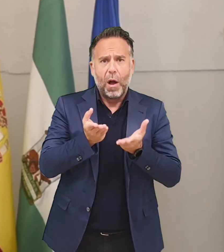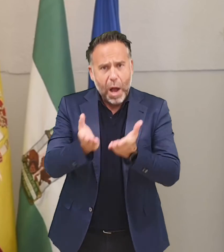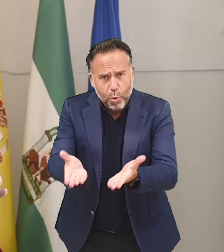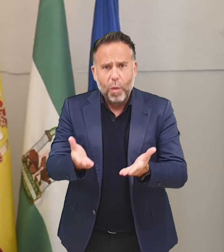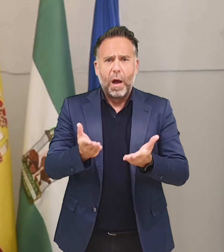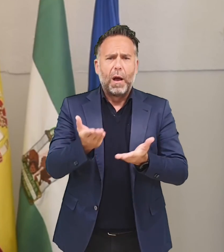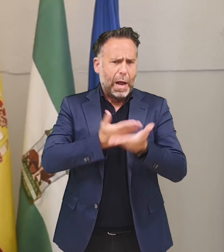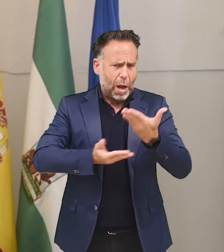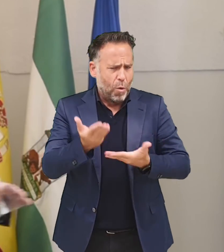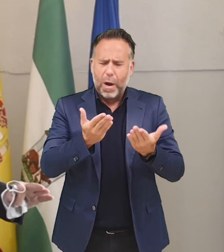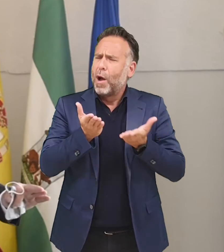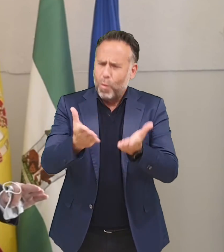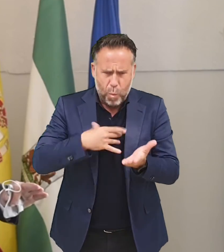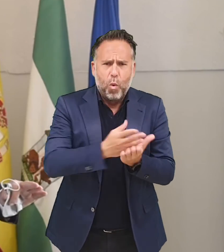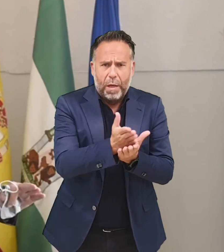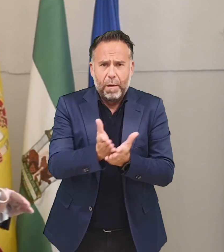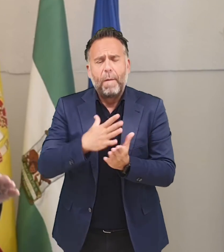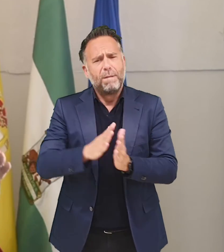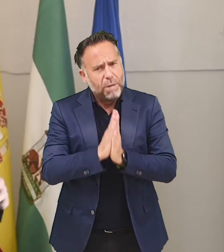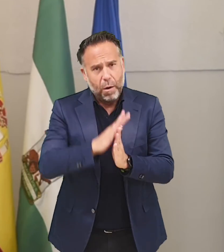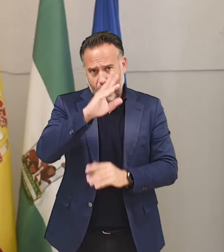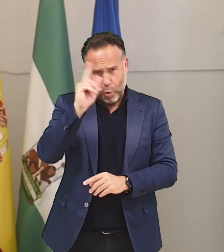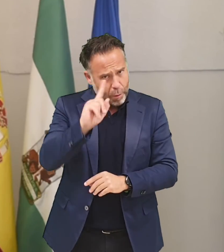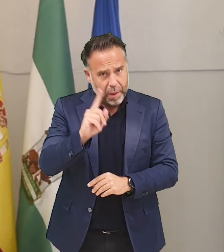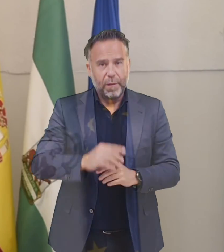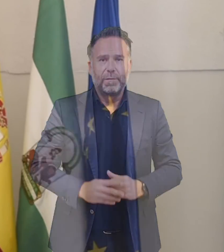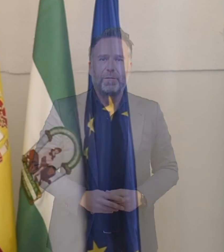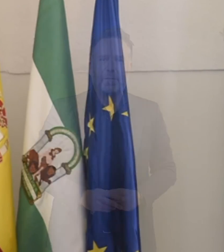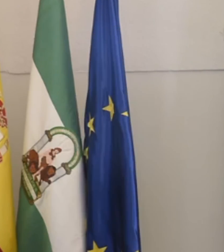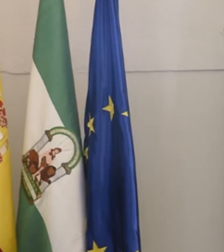sociales. Utilizarla. Muchas maneras de ayudar. No lo olvidéis. Por favor, hacerlo.